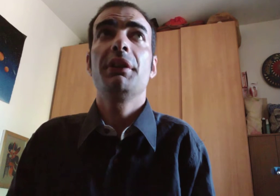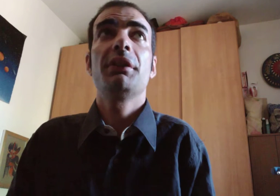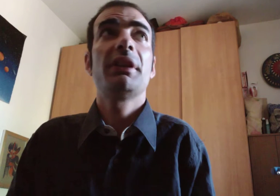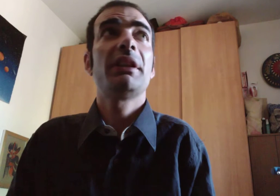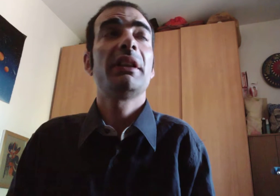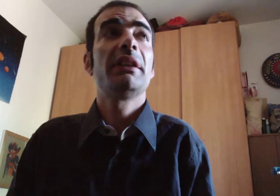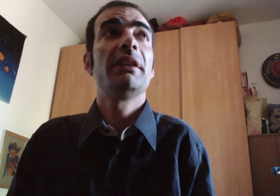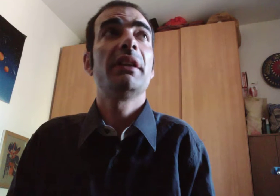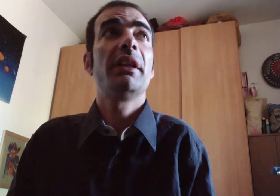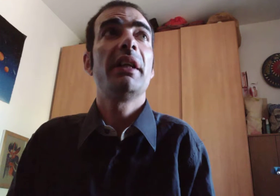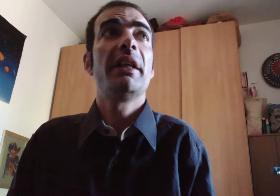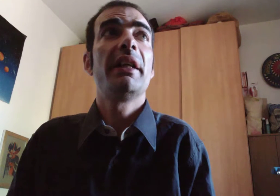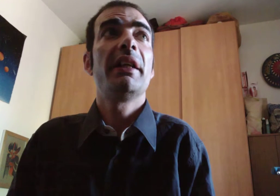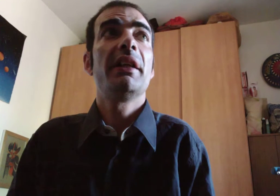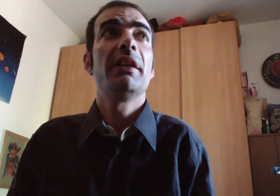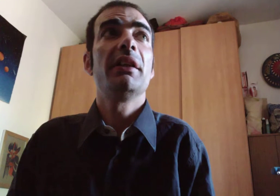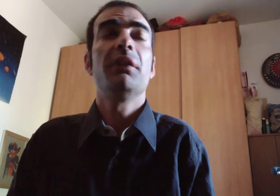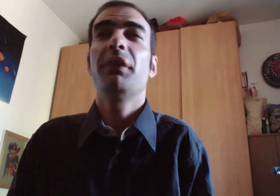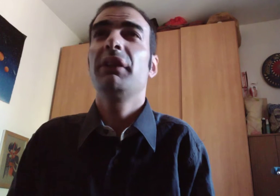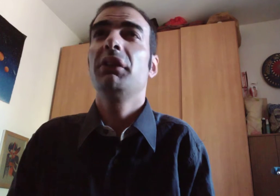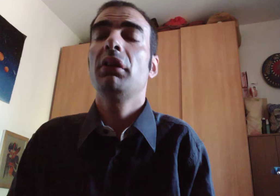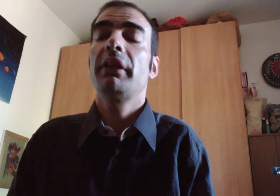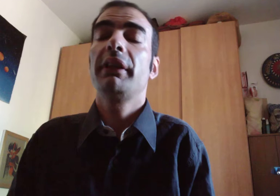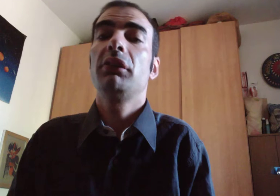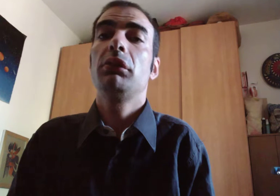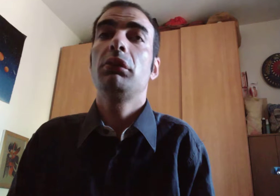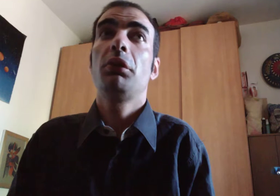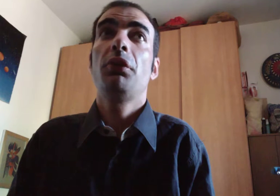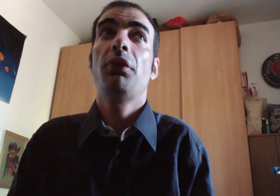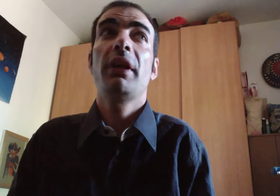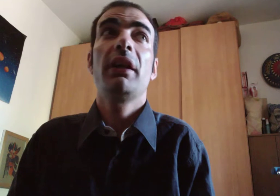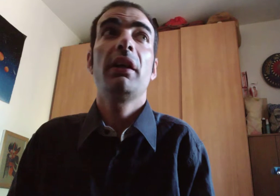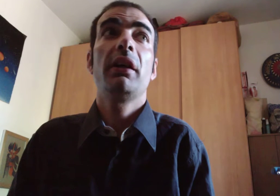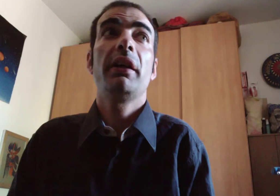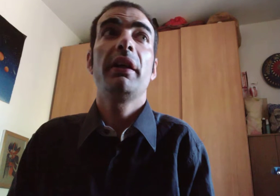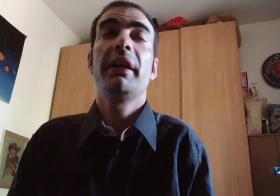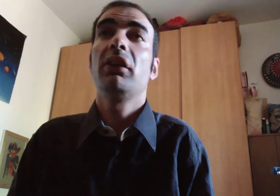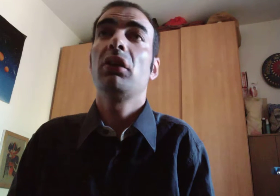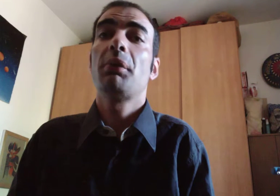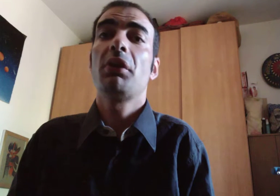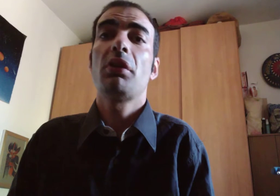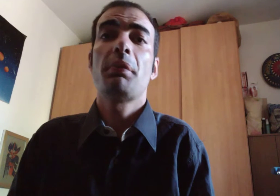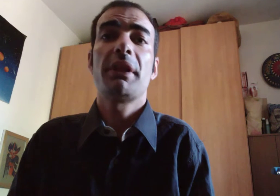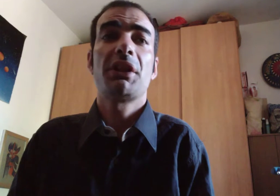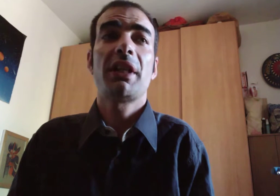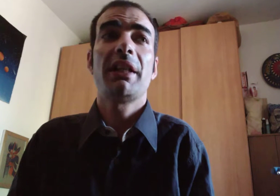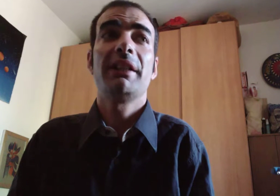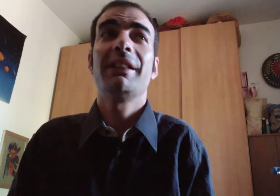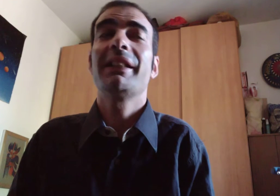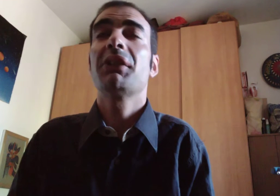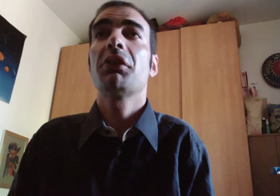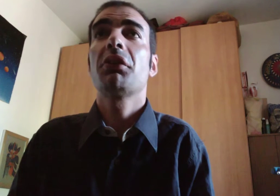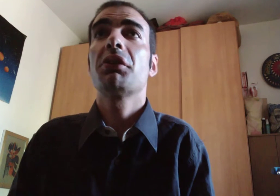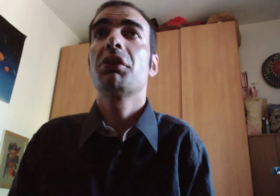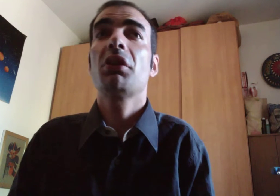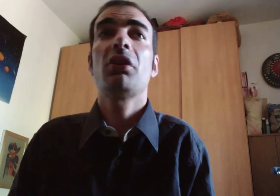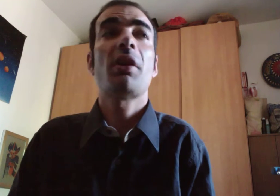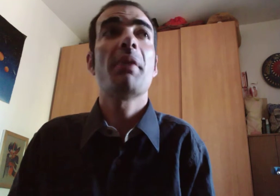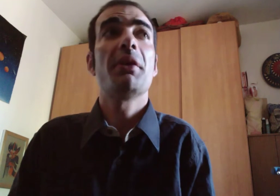internet è il fattore truffa economico commerciale nel senso che ogni giorno almeno